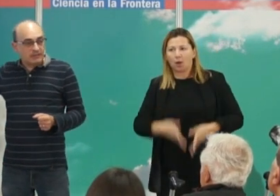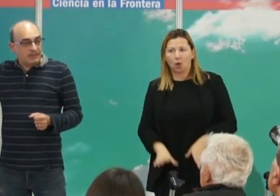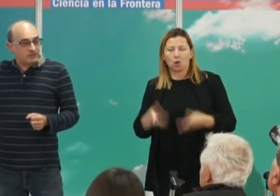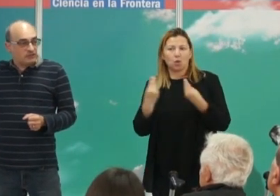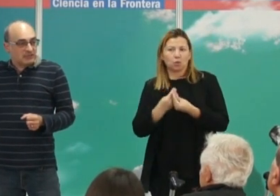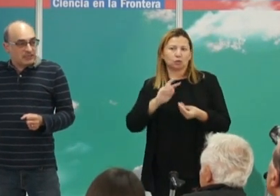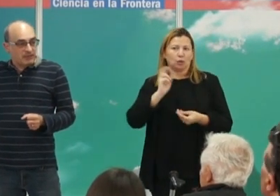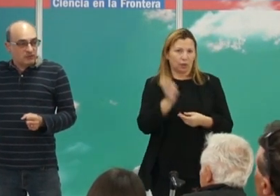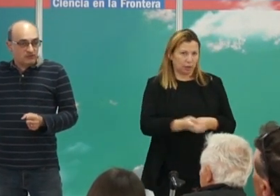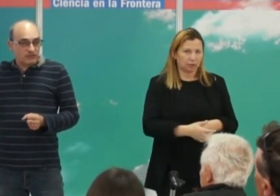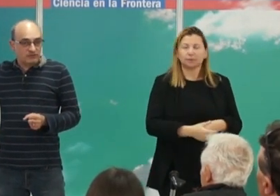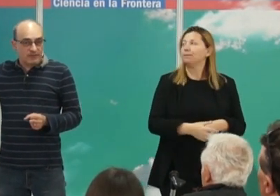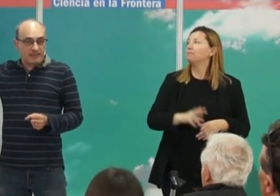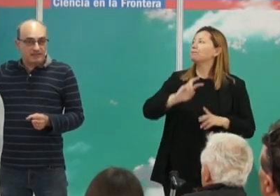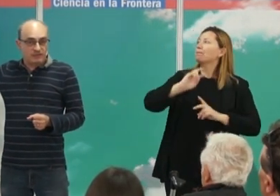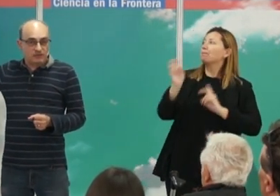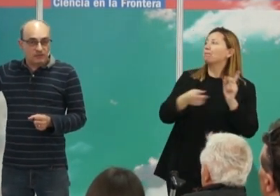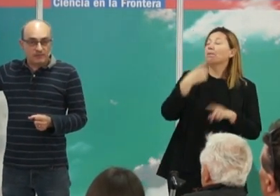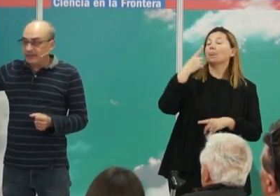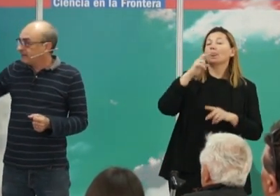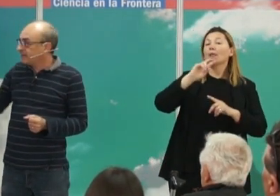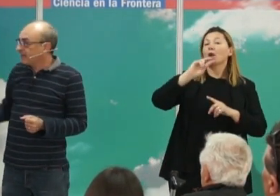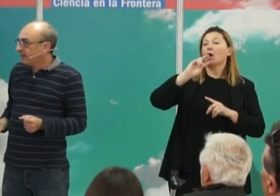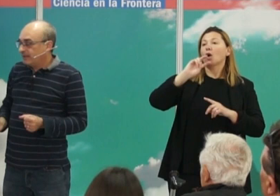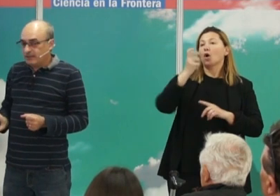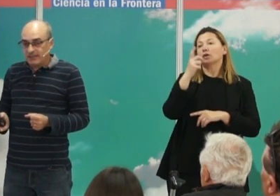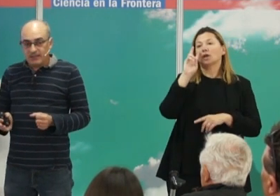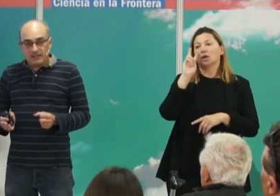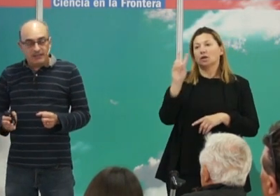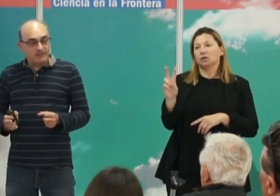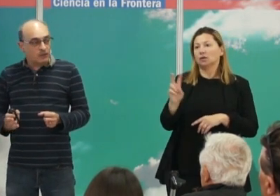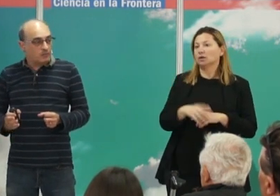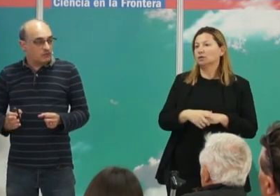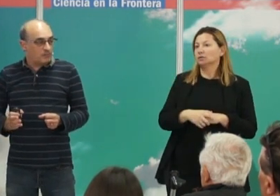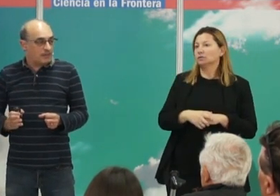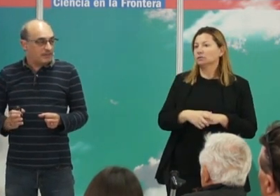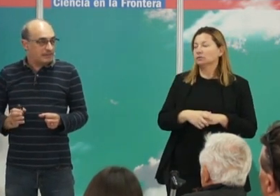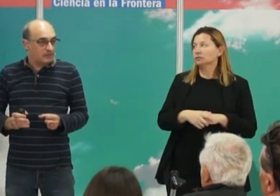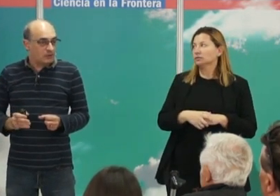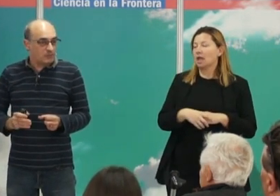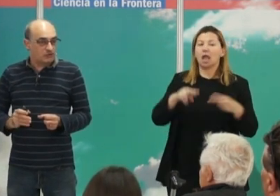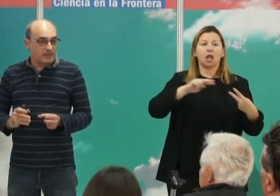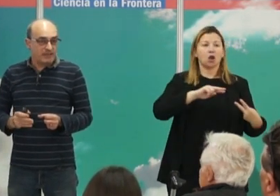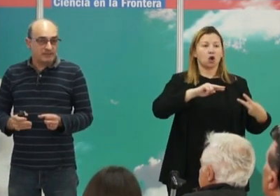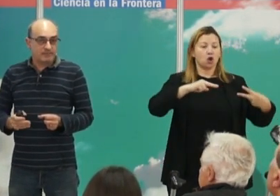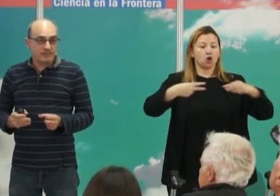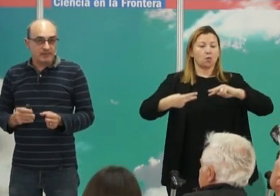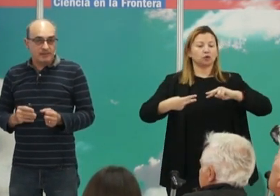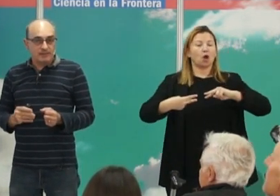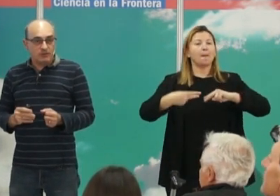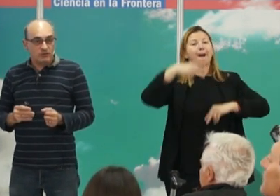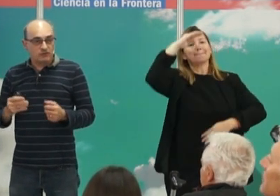Otra de las cosas que vemos asociadas a estos nómadas es el cromosoma paterno, el cromosoma I.